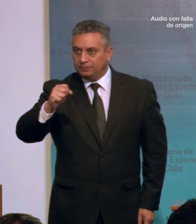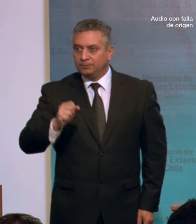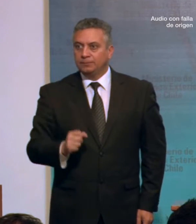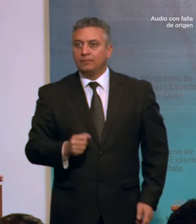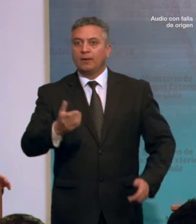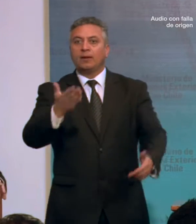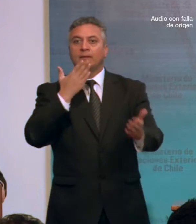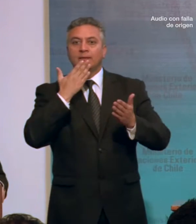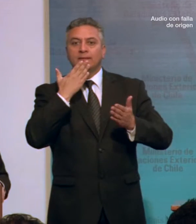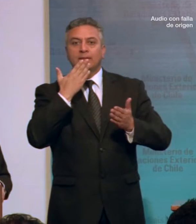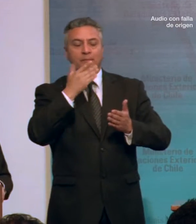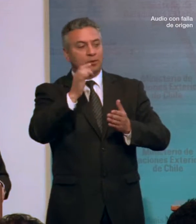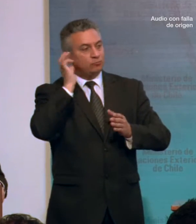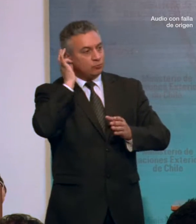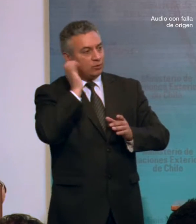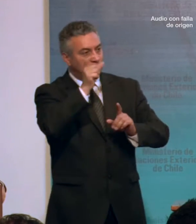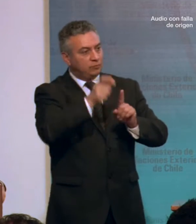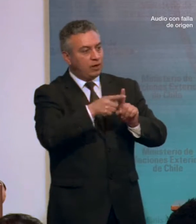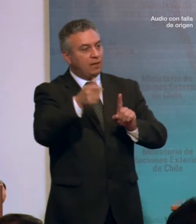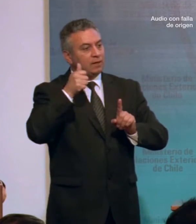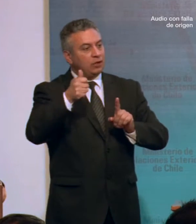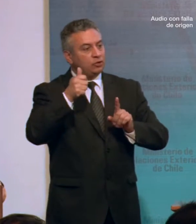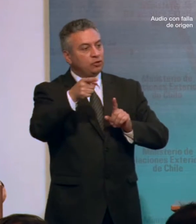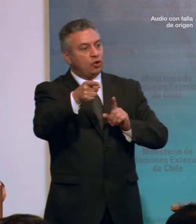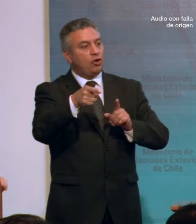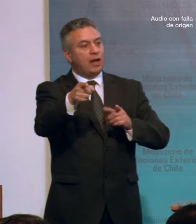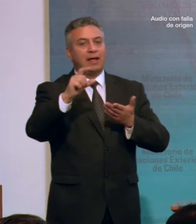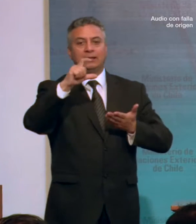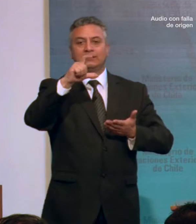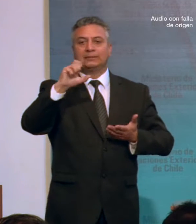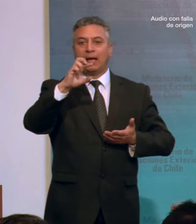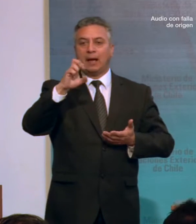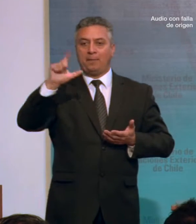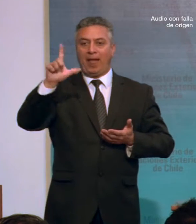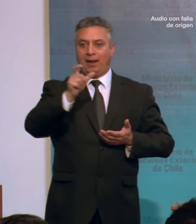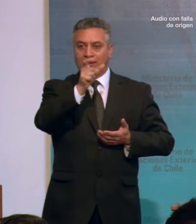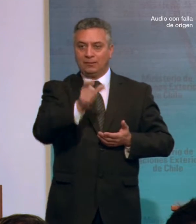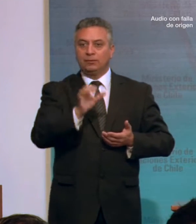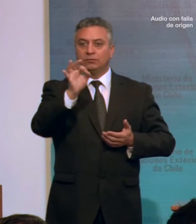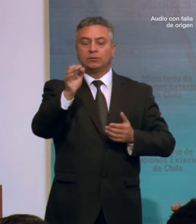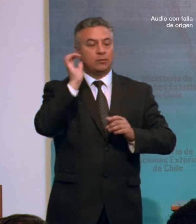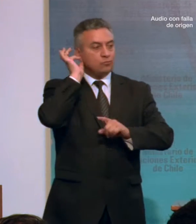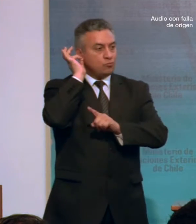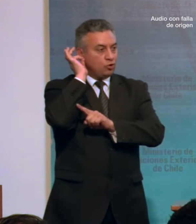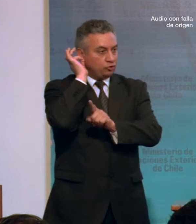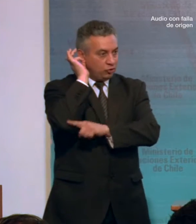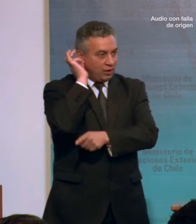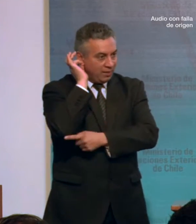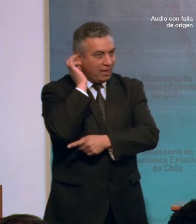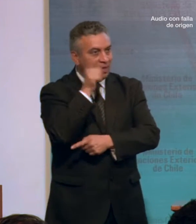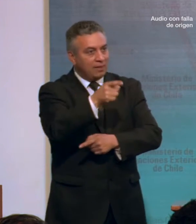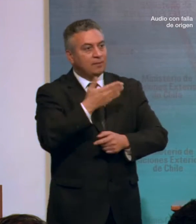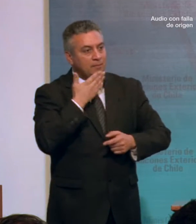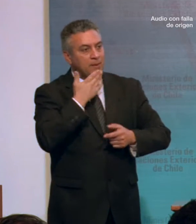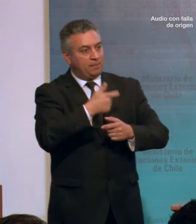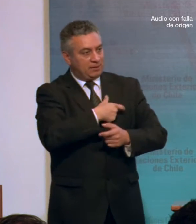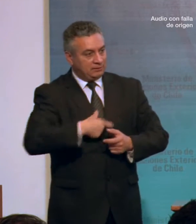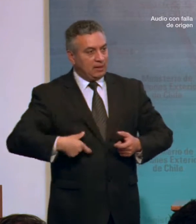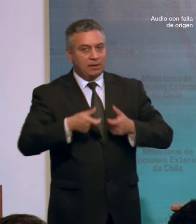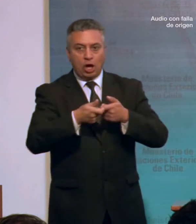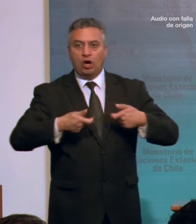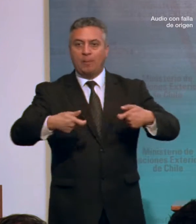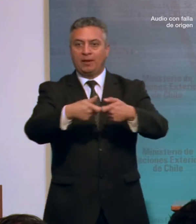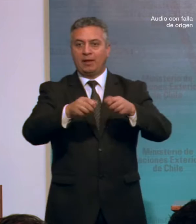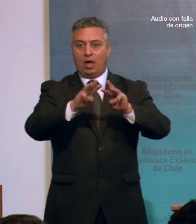a Laís Abramó, directora de la División de Desarrollo Social de CEPAL, a María Soledad Cisterna, presidenta del Comité de Naciones Unidas